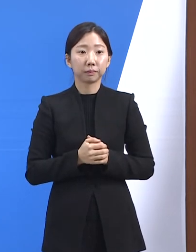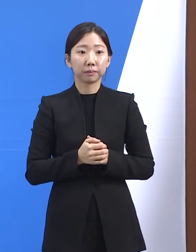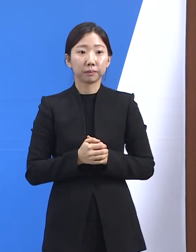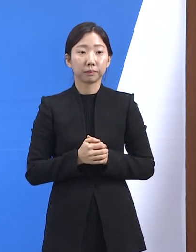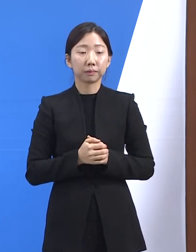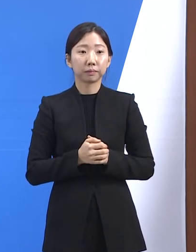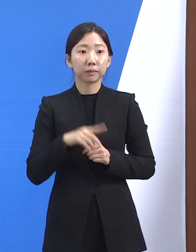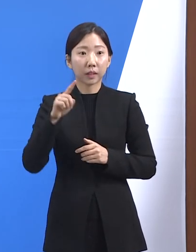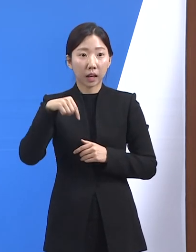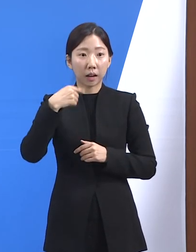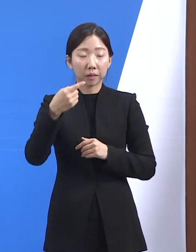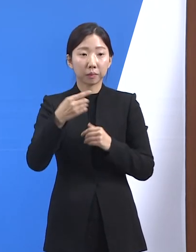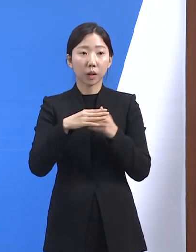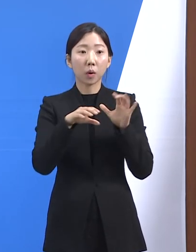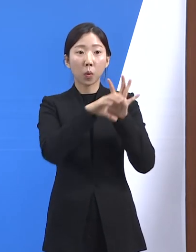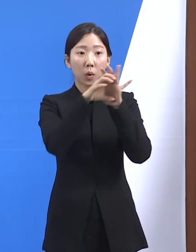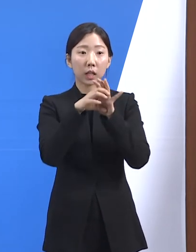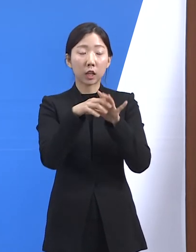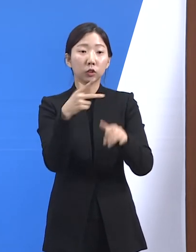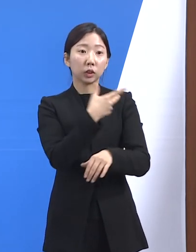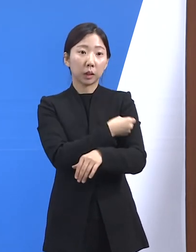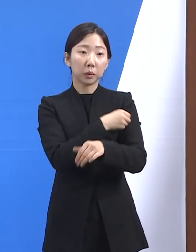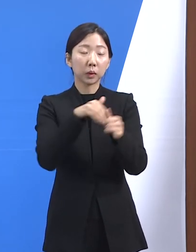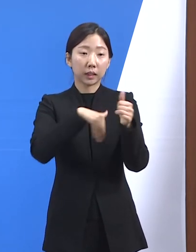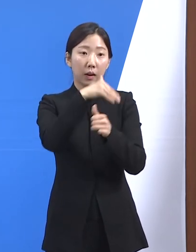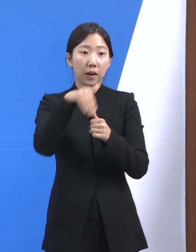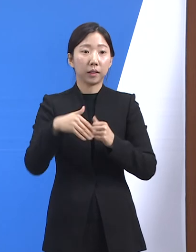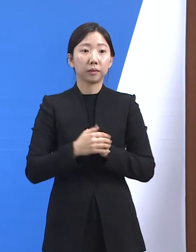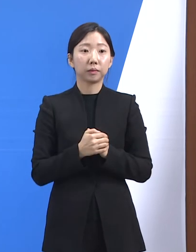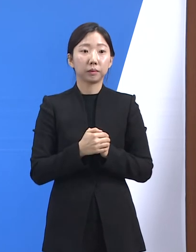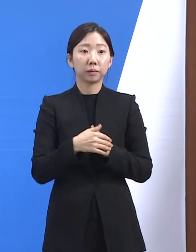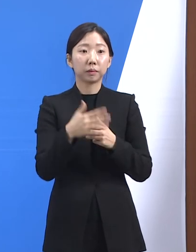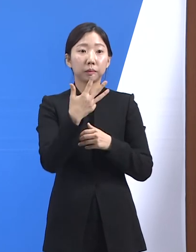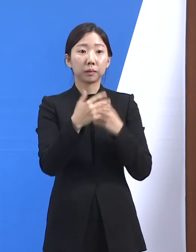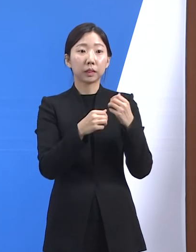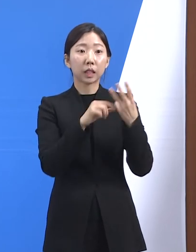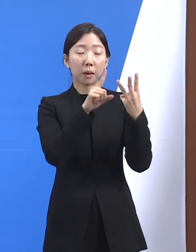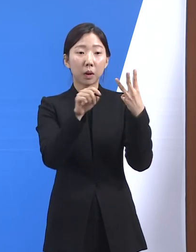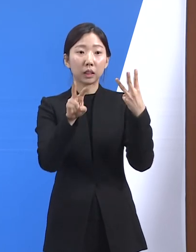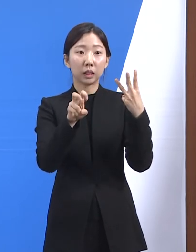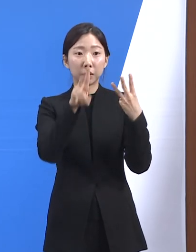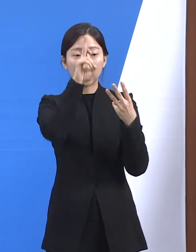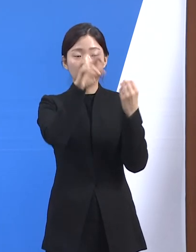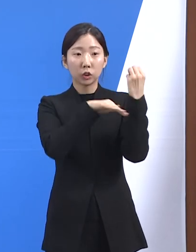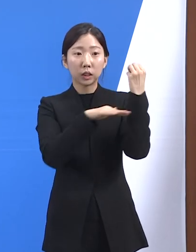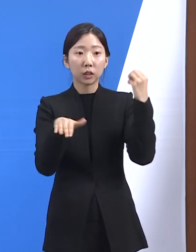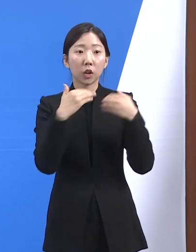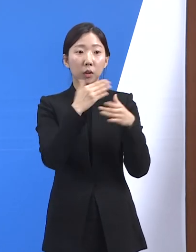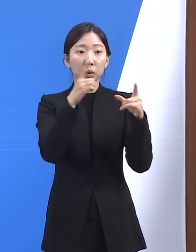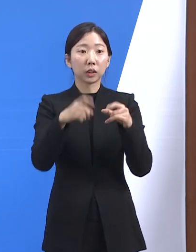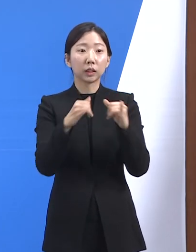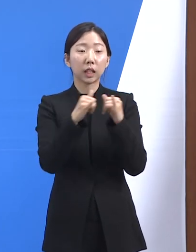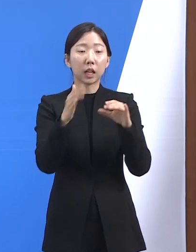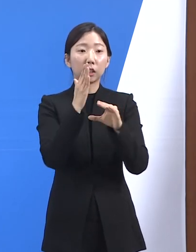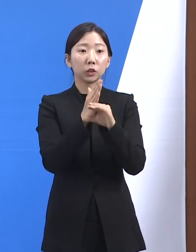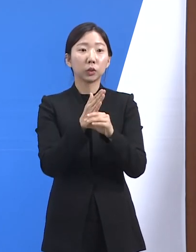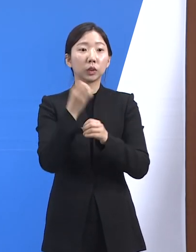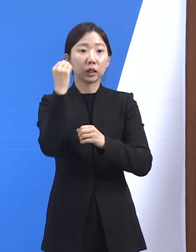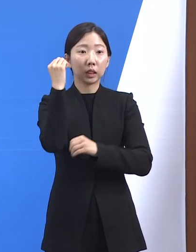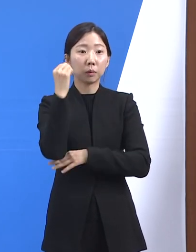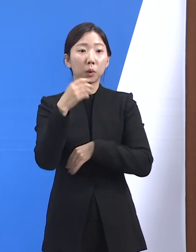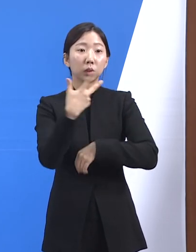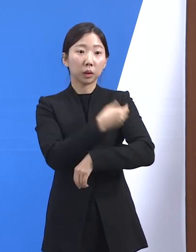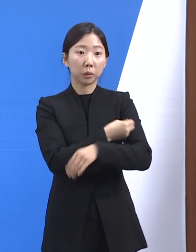다음은 코로나19 예방접종 현황입니다. 3월 22일 0시 기준 경기도민 가운데 코로나19 기본접종을